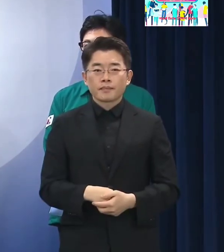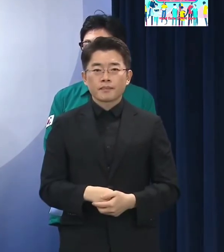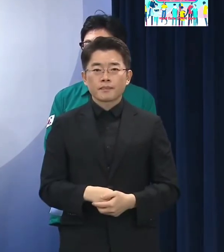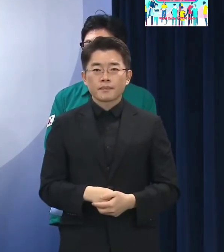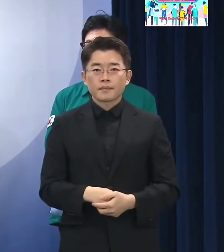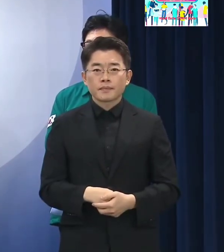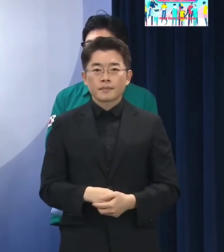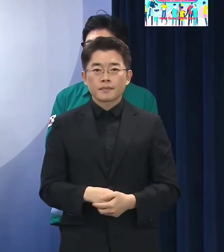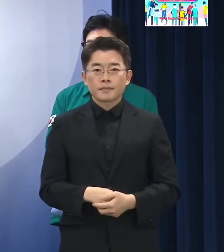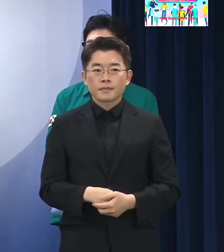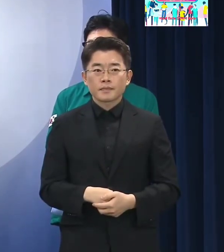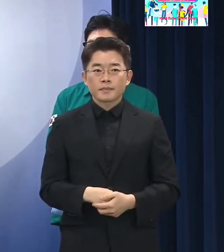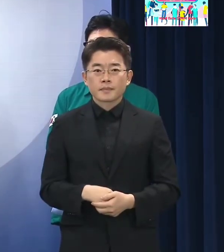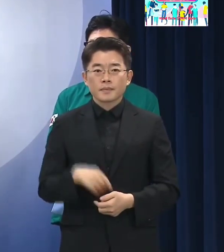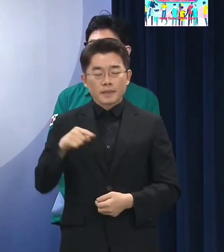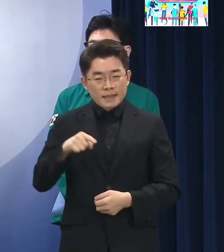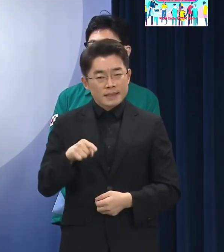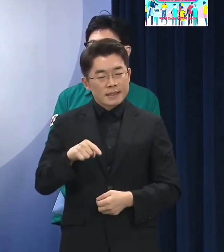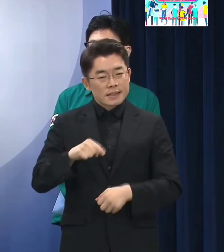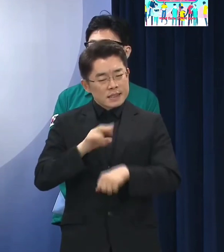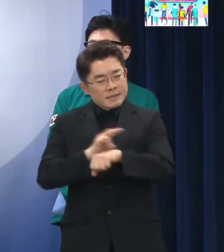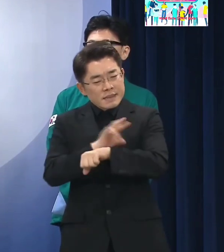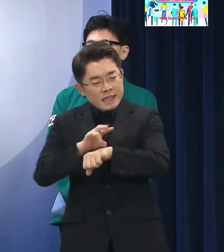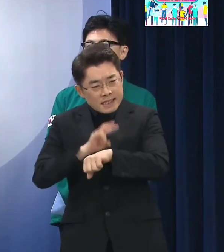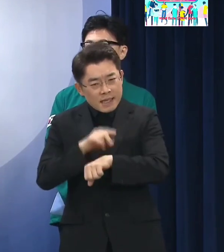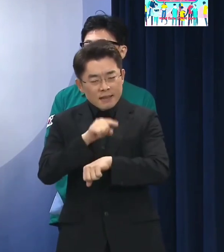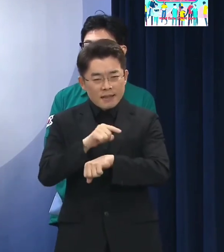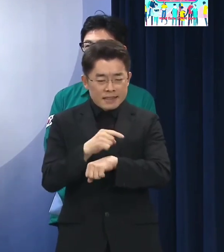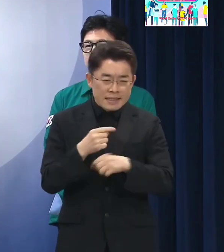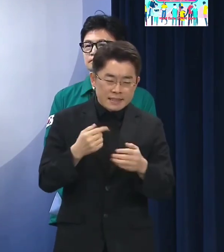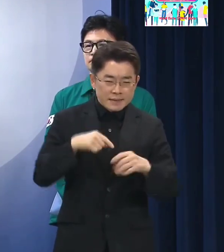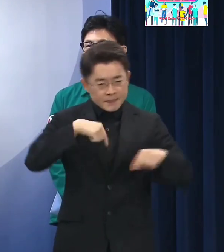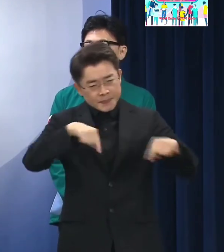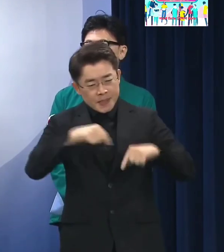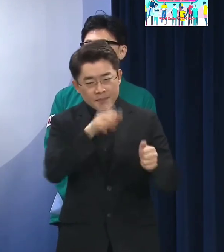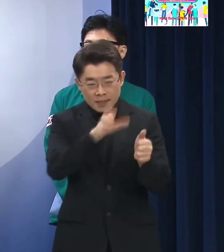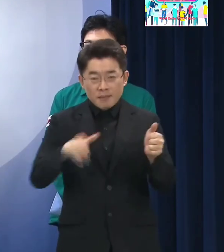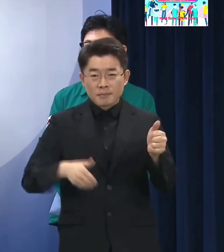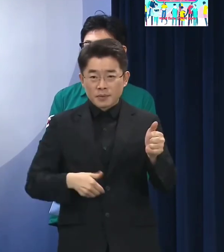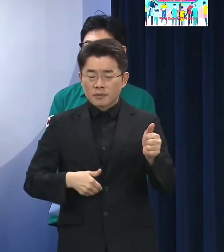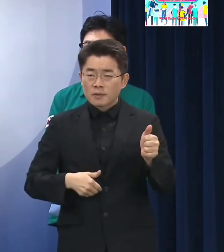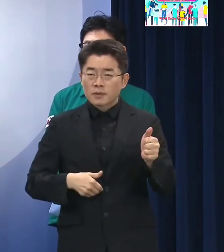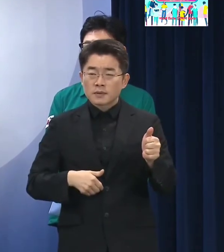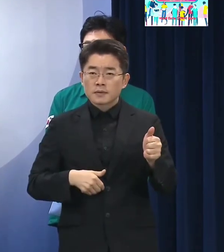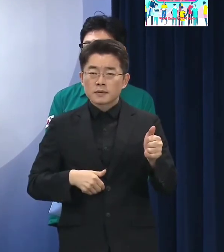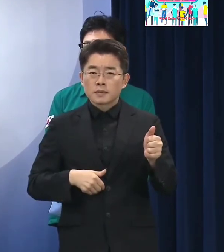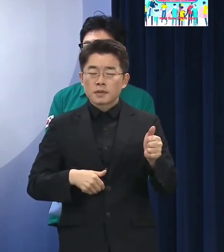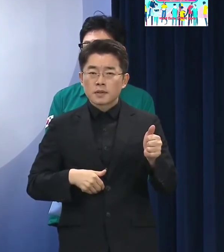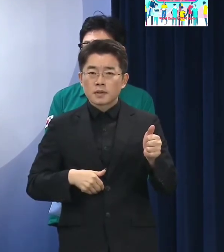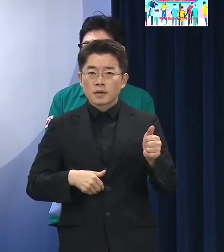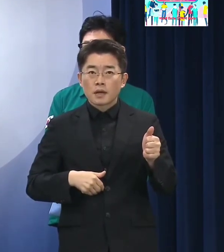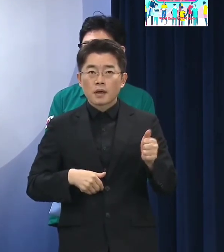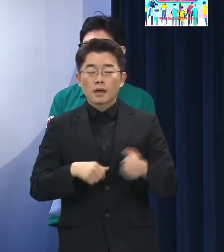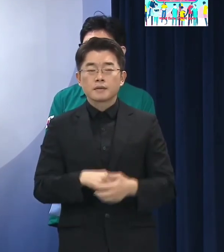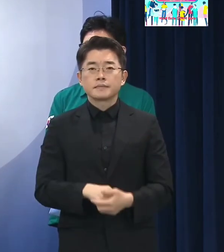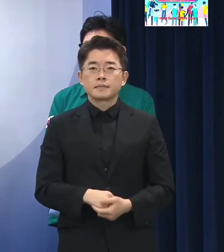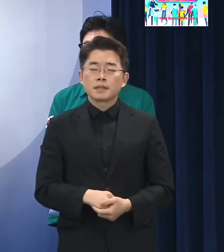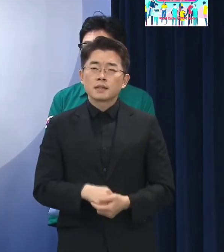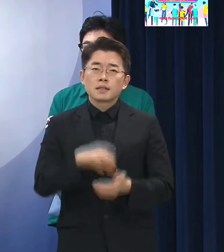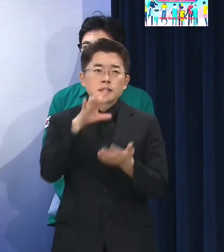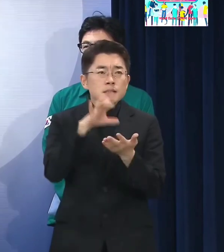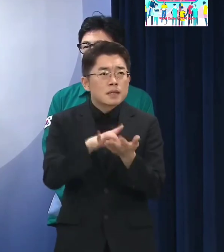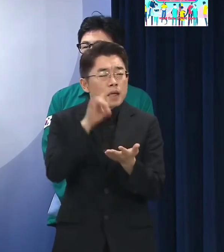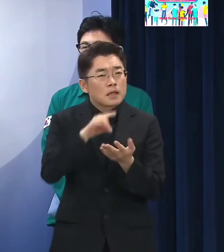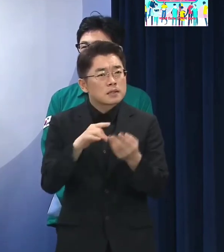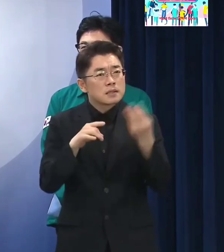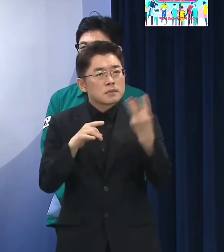자원이 필요하겠다는 판단이 들기 때문에 저희가 생각하기에는 대략 신속 대응팀 경력 인원으로